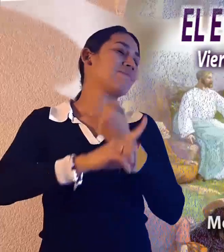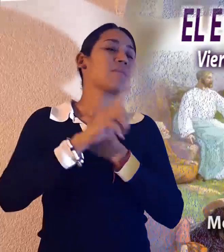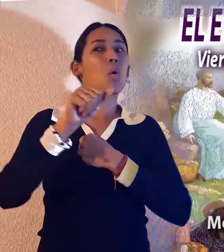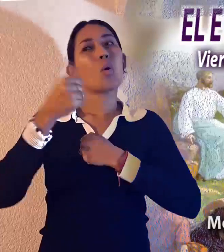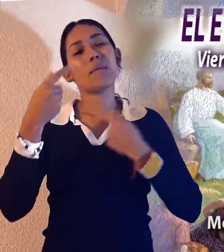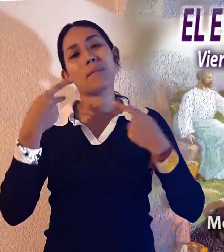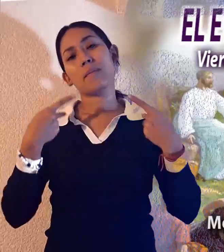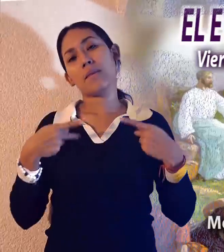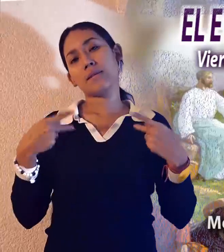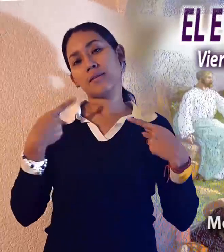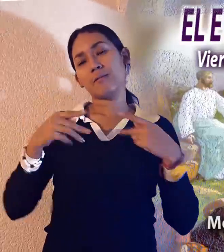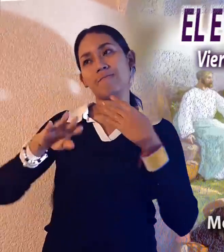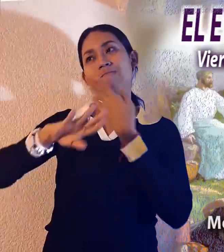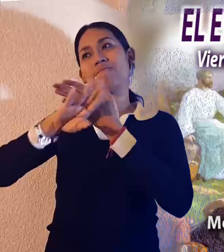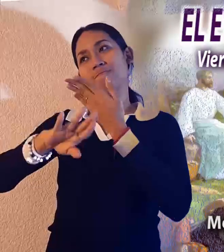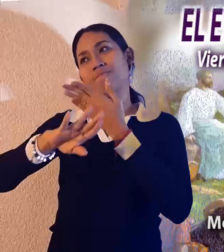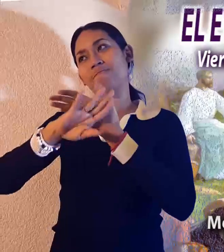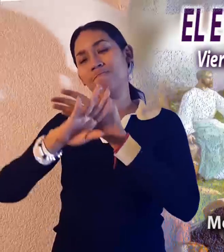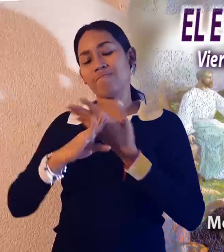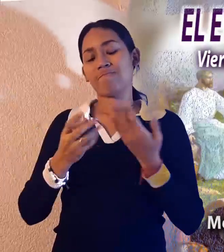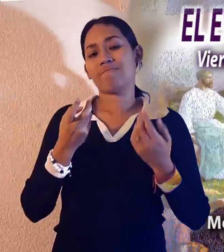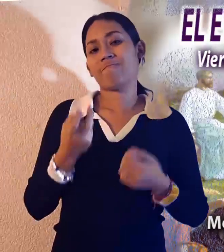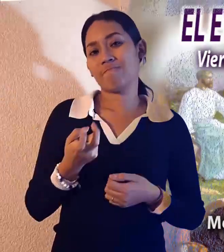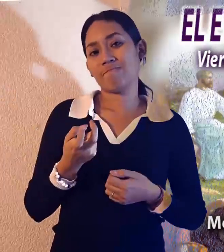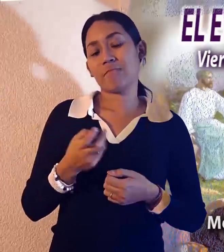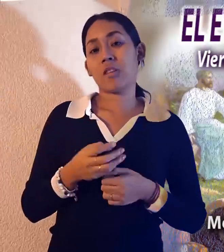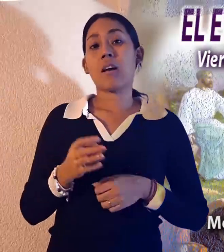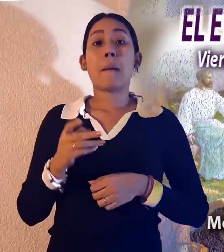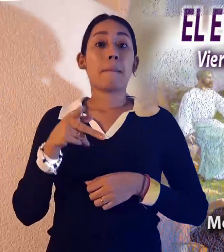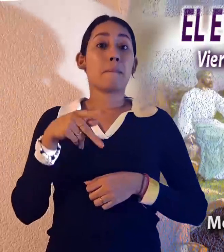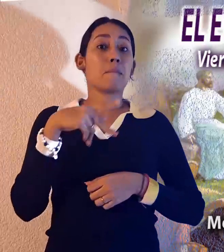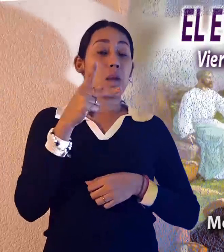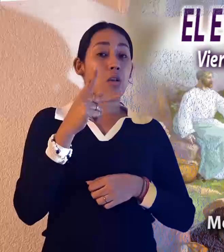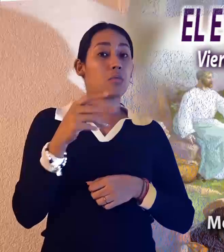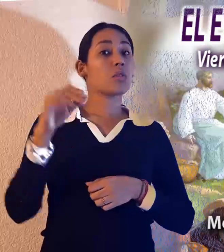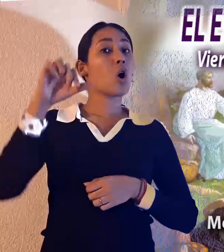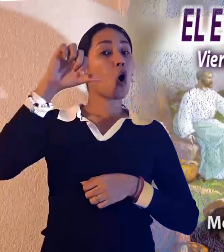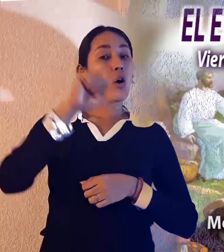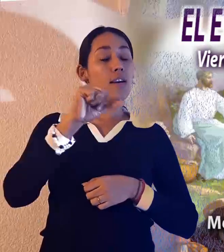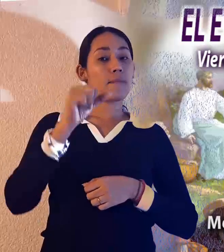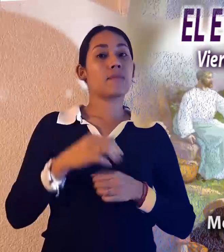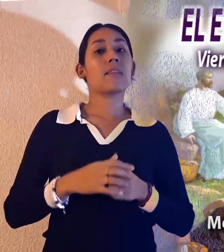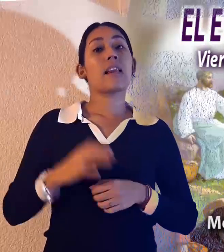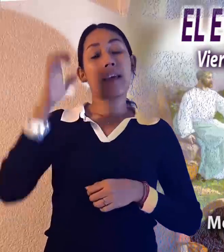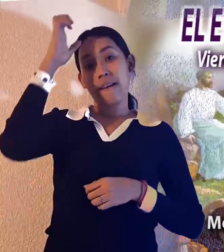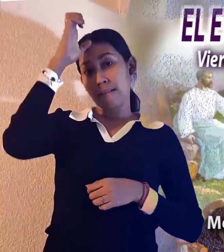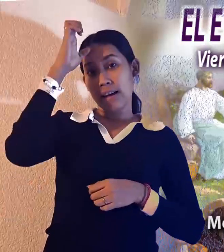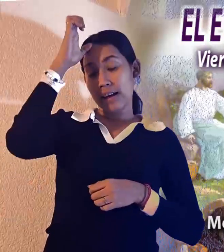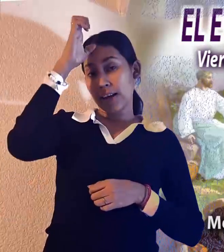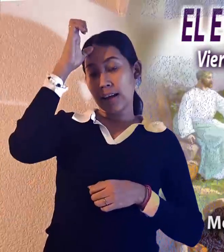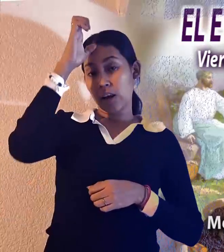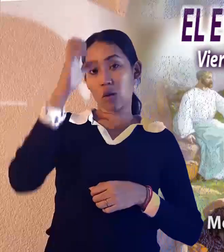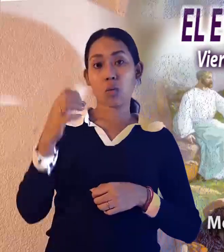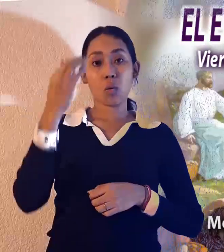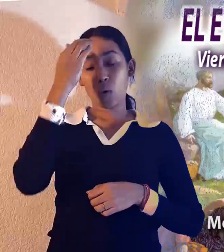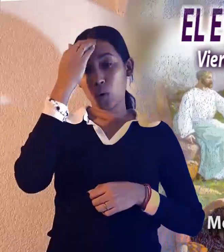con alguna persona. Por lo tanto, siguiendo lo que nos dice el Evangelio de este día, no se acerca a la